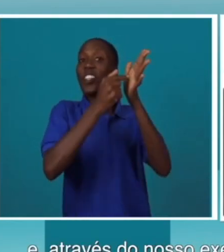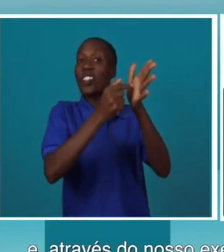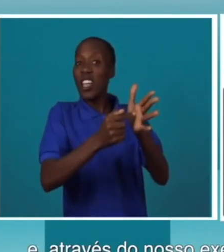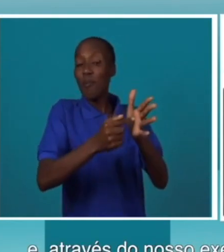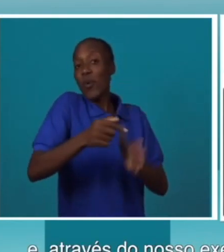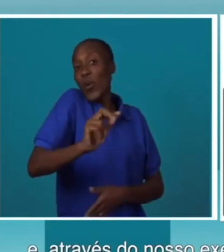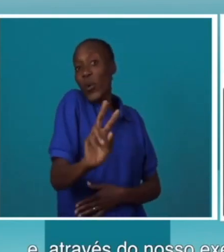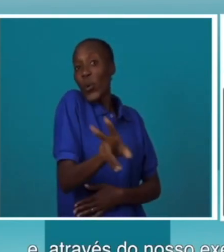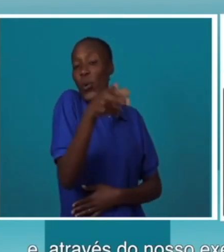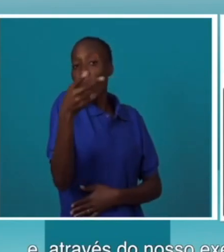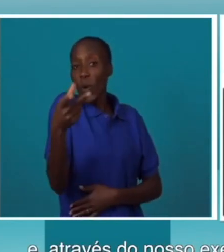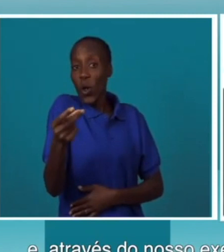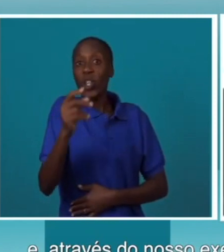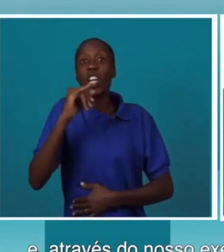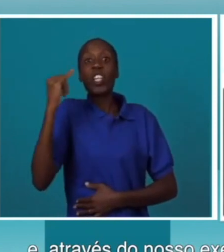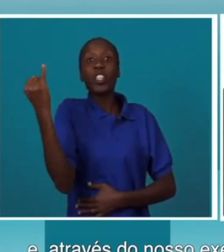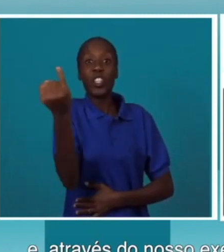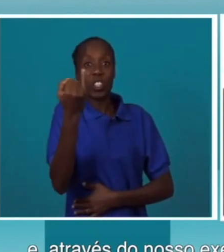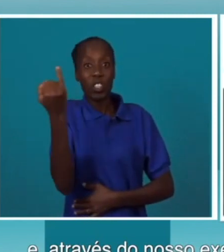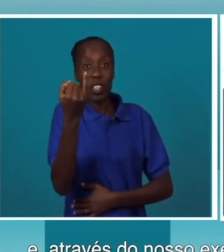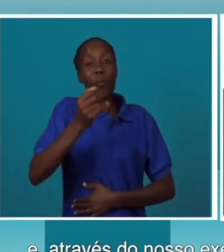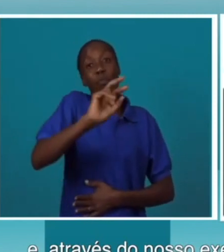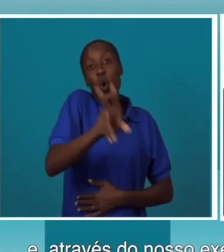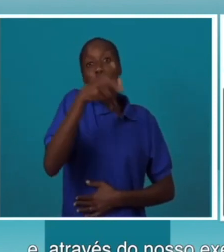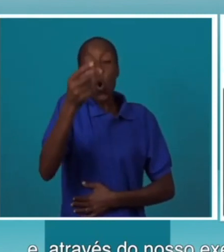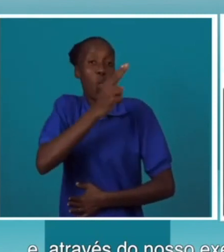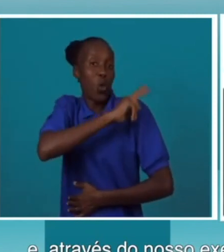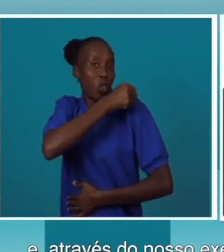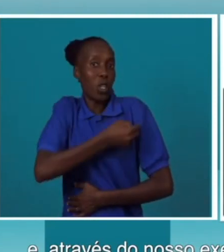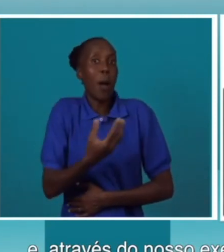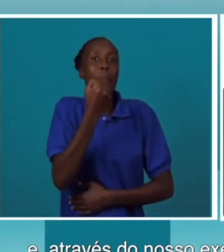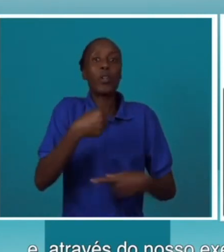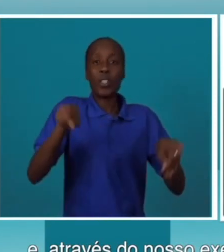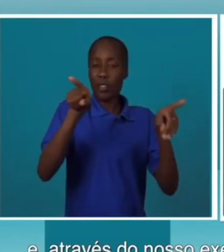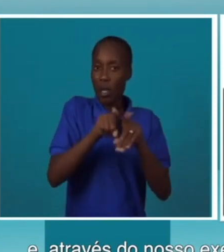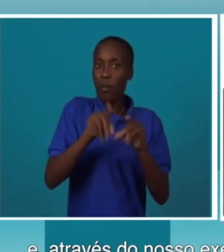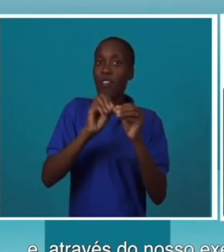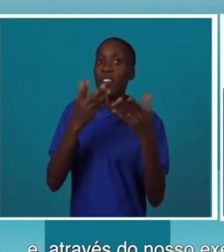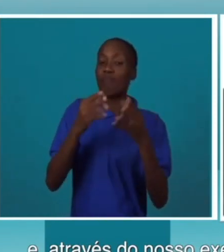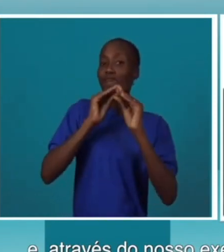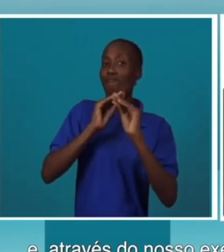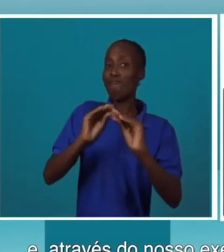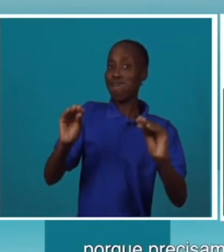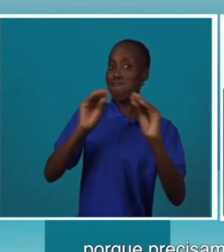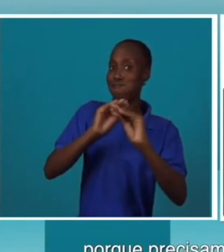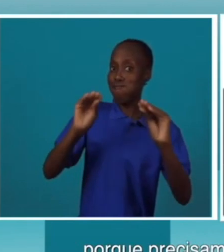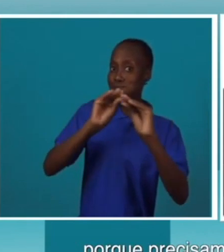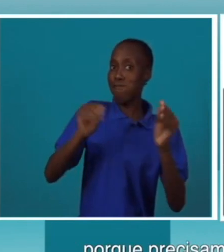outras instituições, outros hospitais, possam também formar profissionais. Porque precisamos